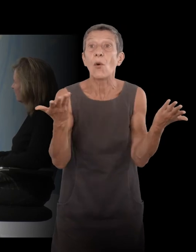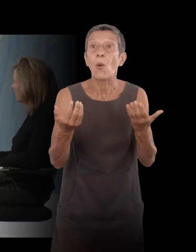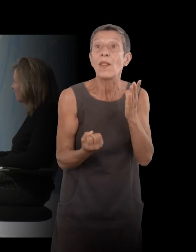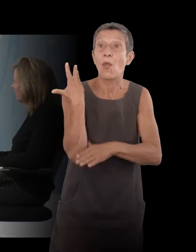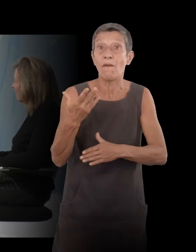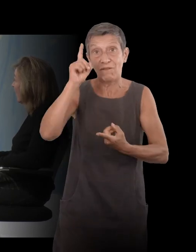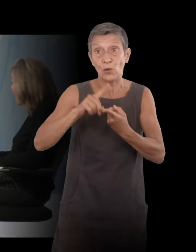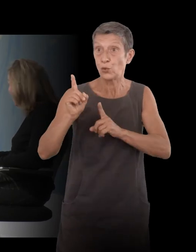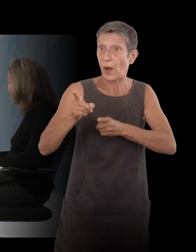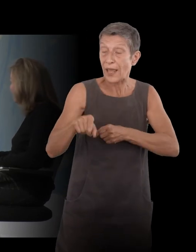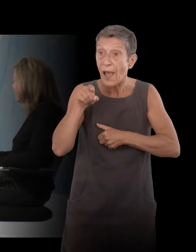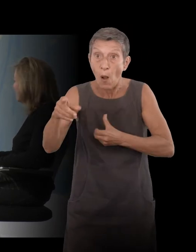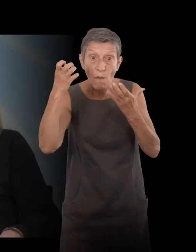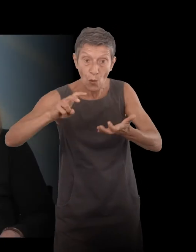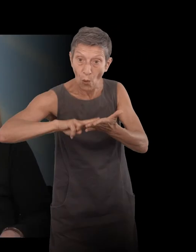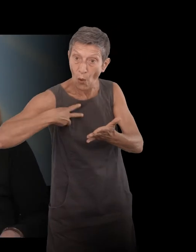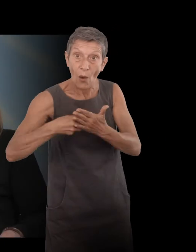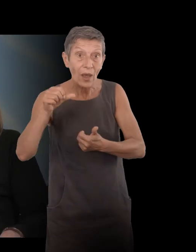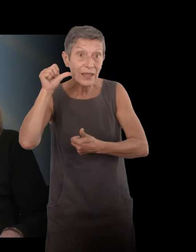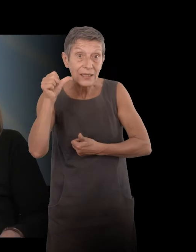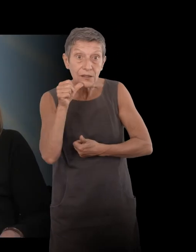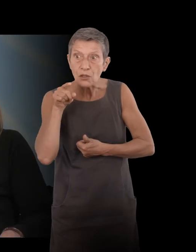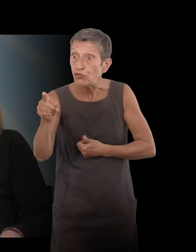pas. Ben oui, parce que le yiddish était déjà dans le français.